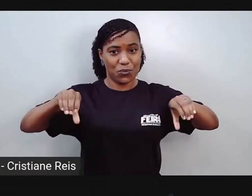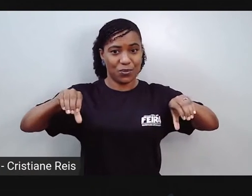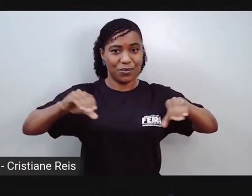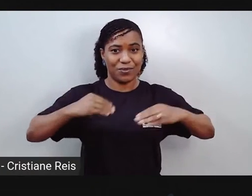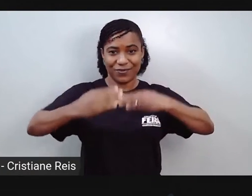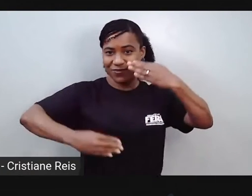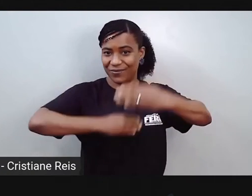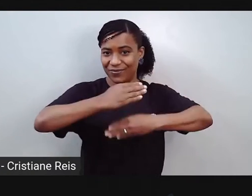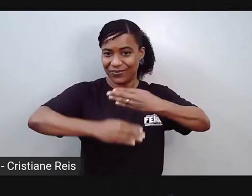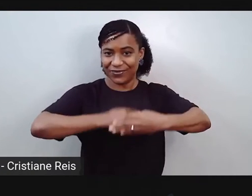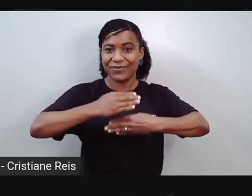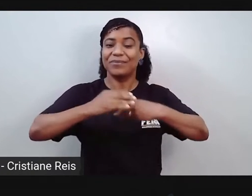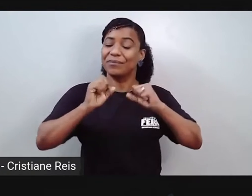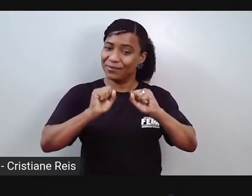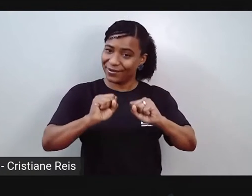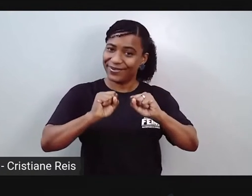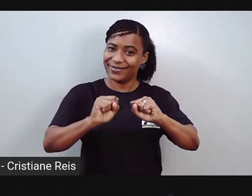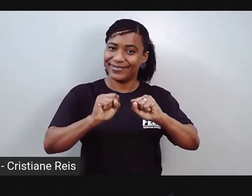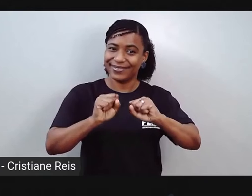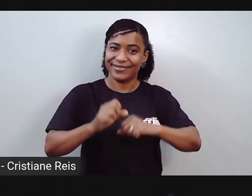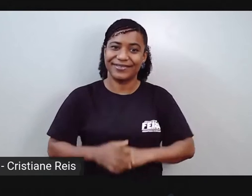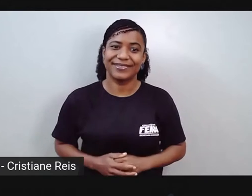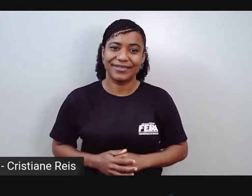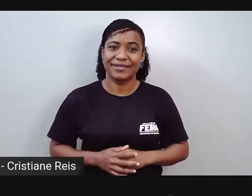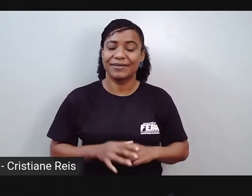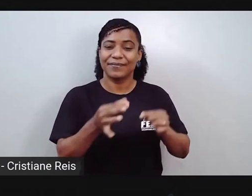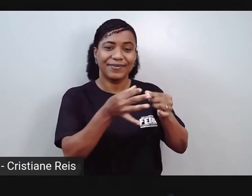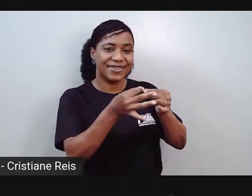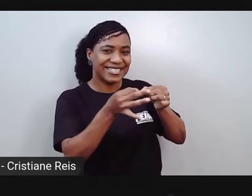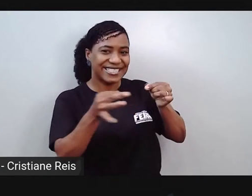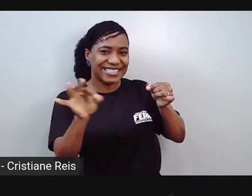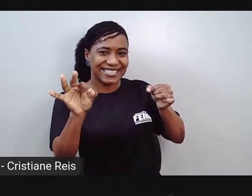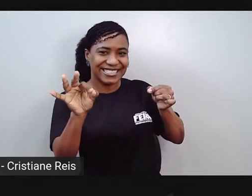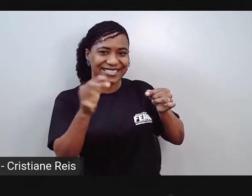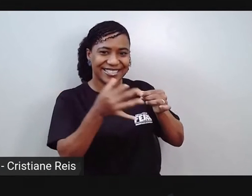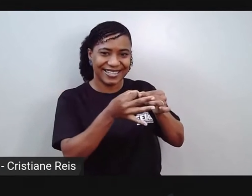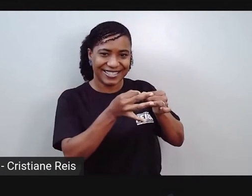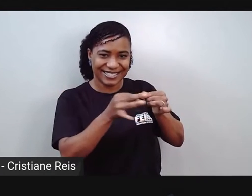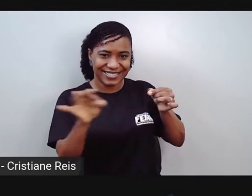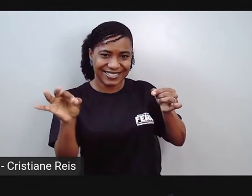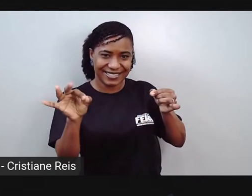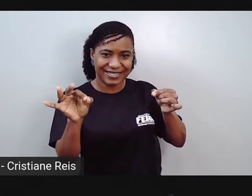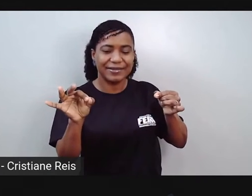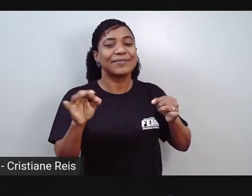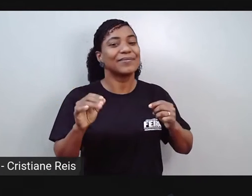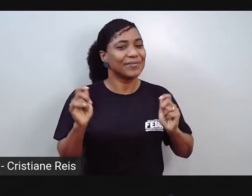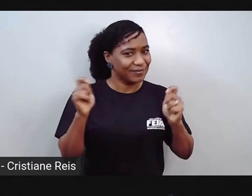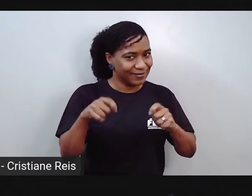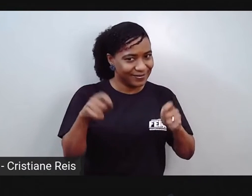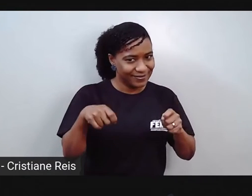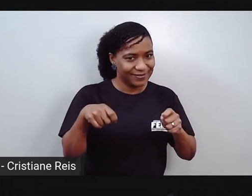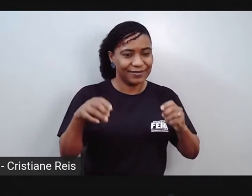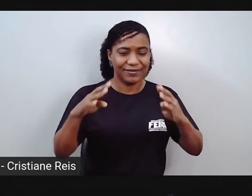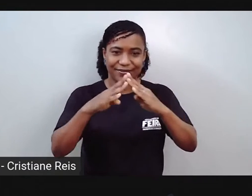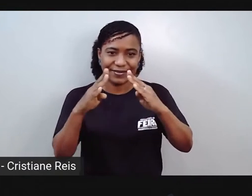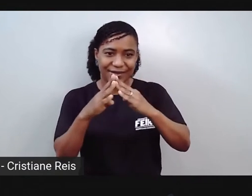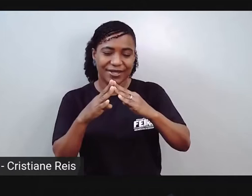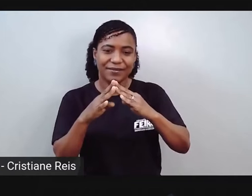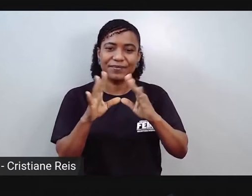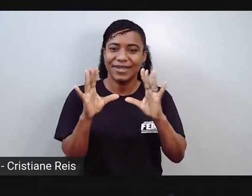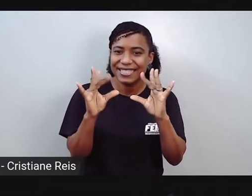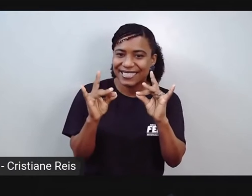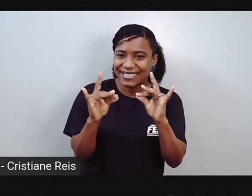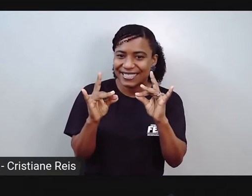Vamos precisar de durex. Se você tiver em casa, alguma fita colante.